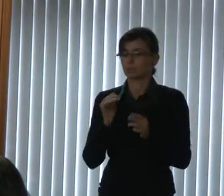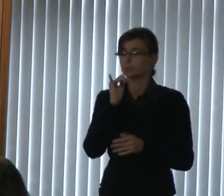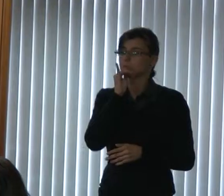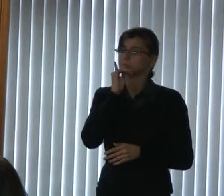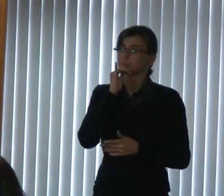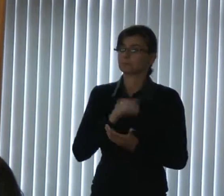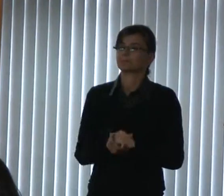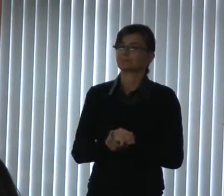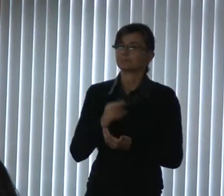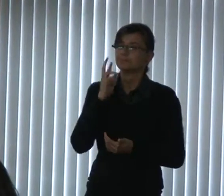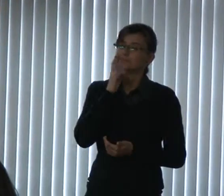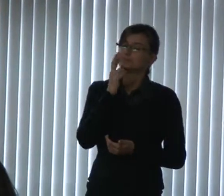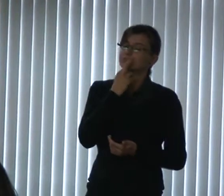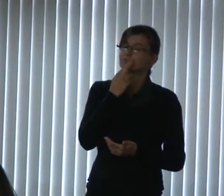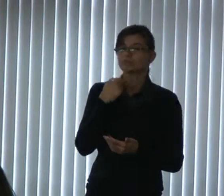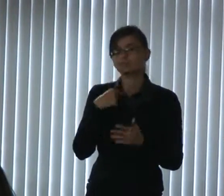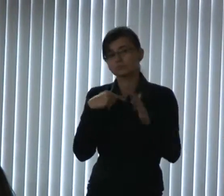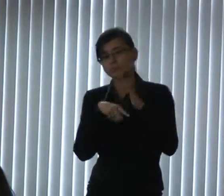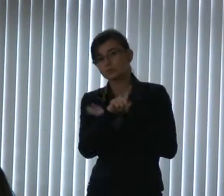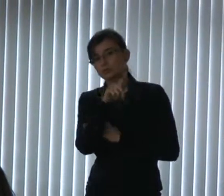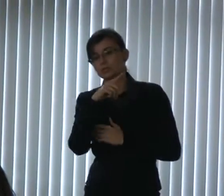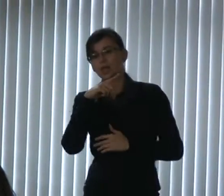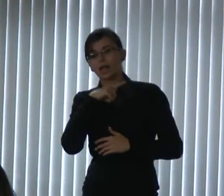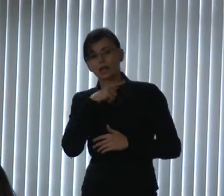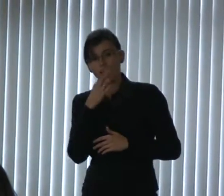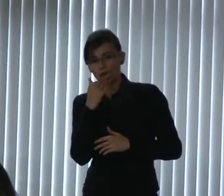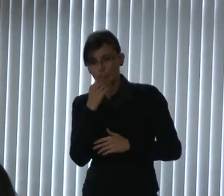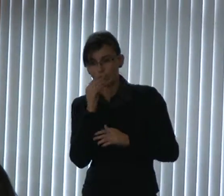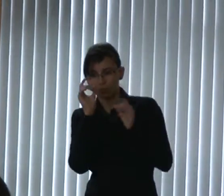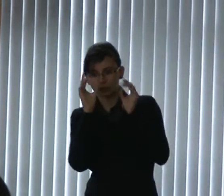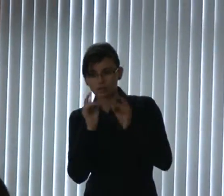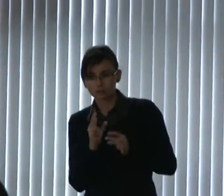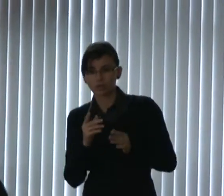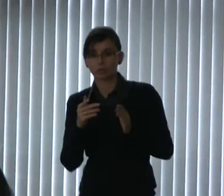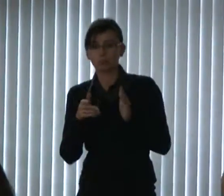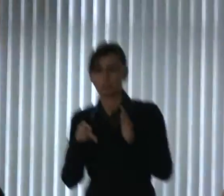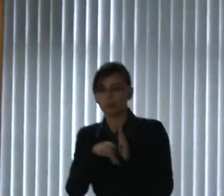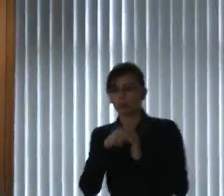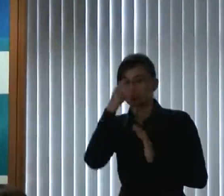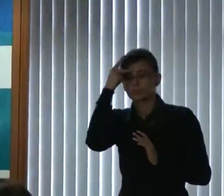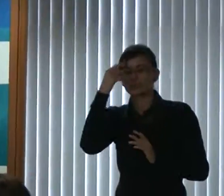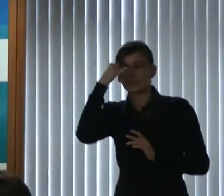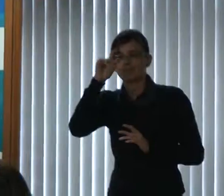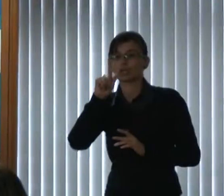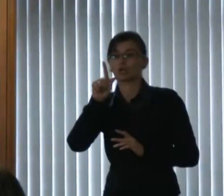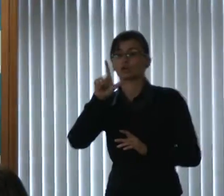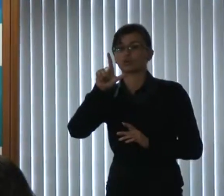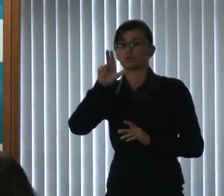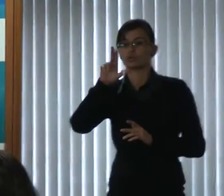hotel, se tem comida específica, para quem não pode comer muito, para quem não pode comer tosse, quem tem